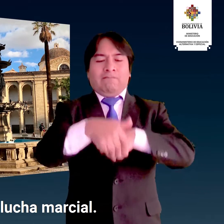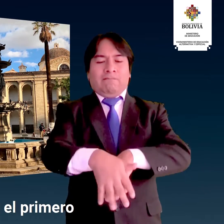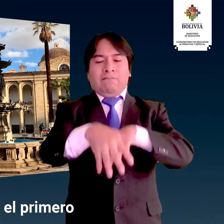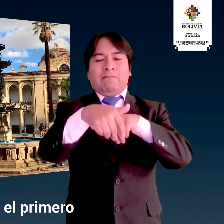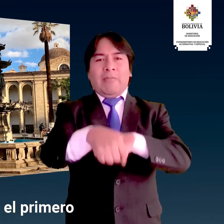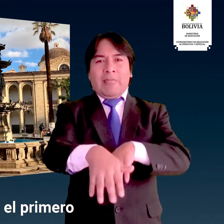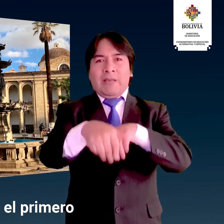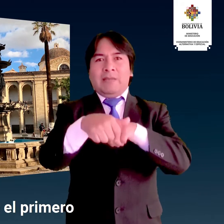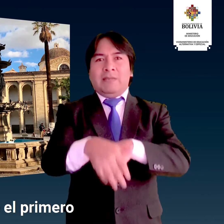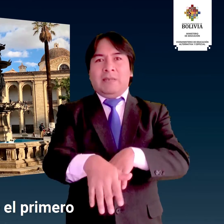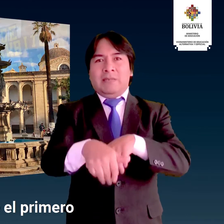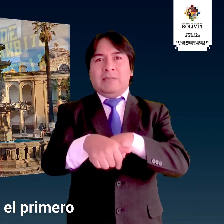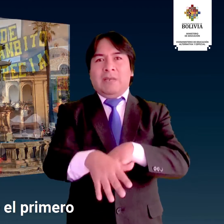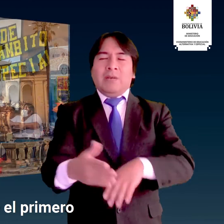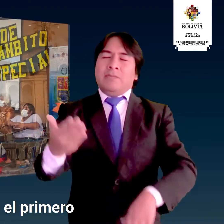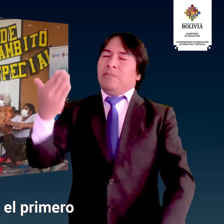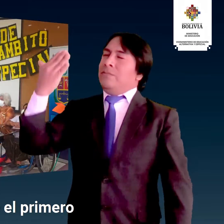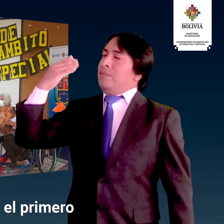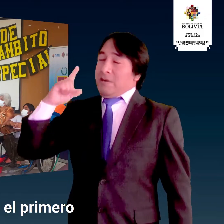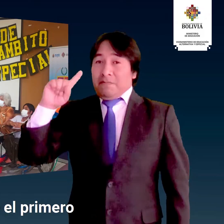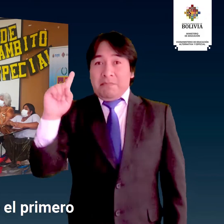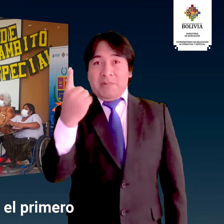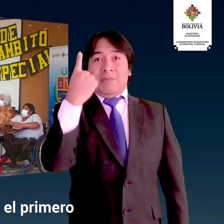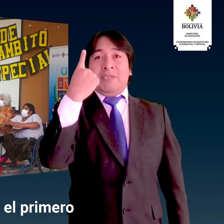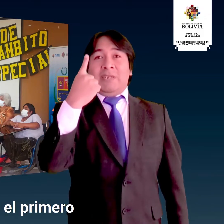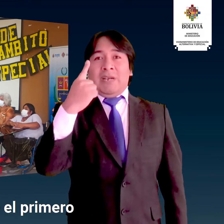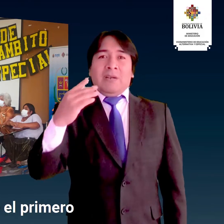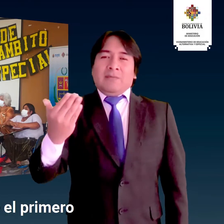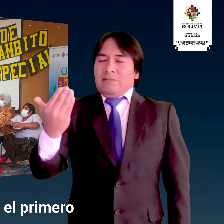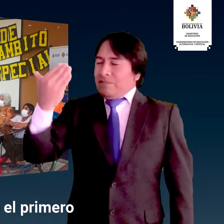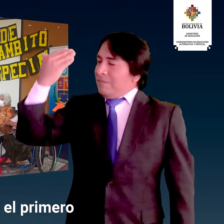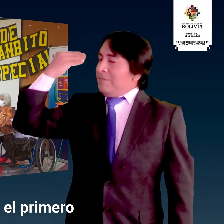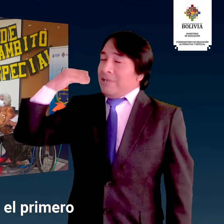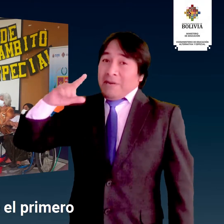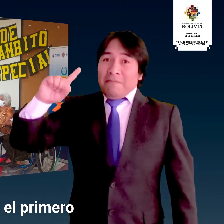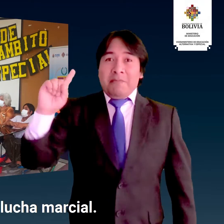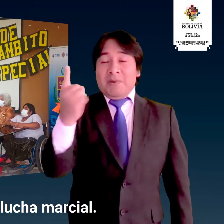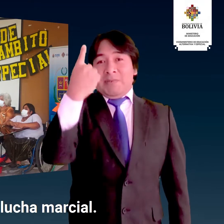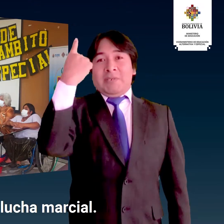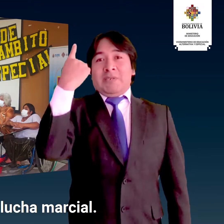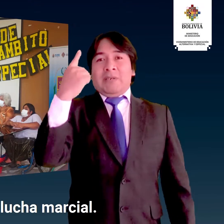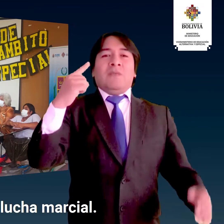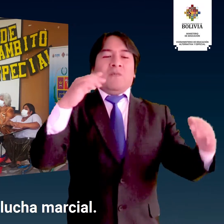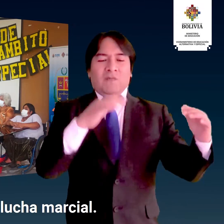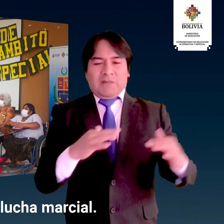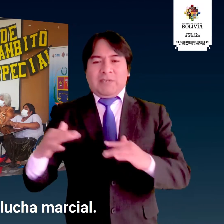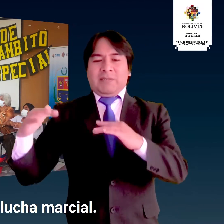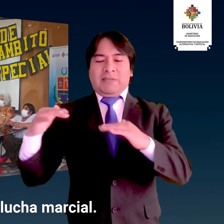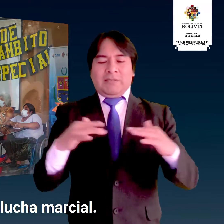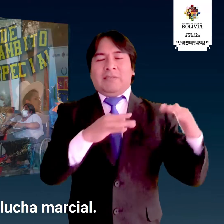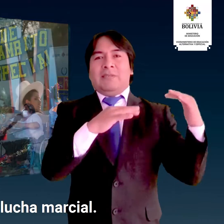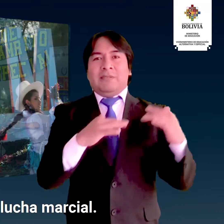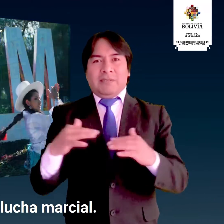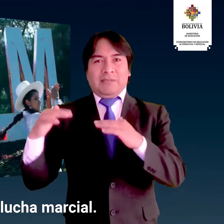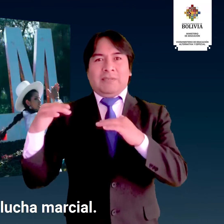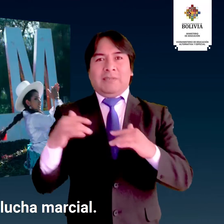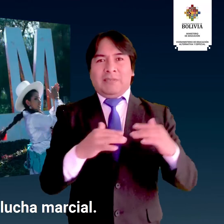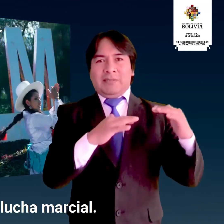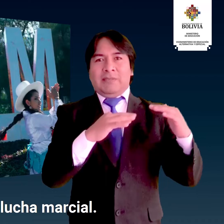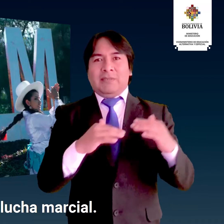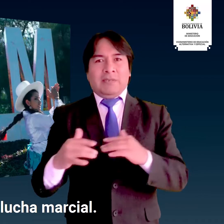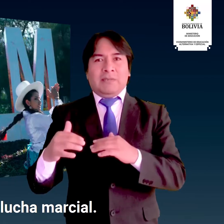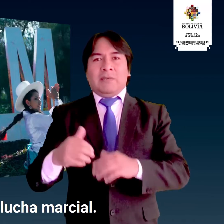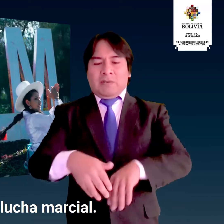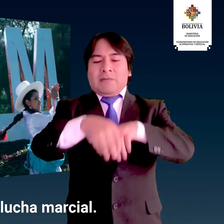Fue el primero, fue el primero en la lucha